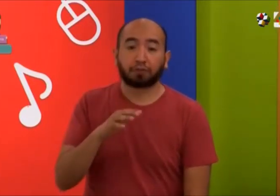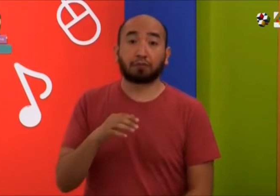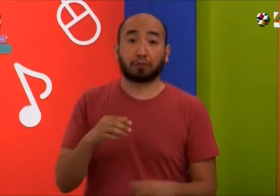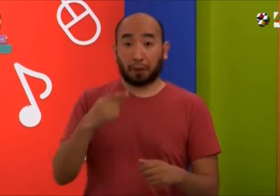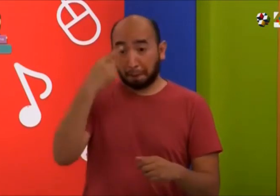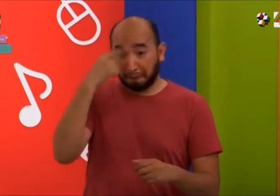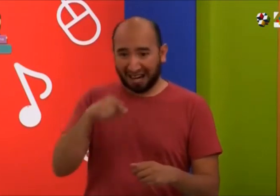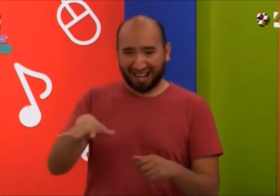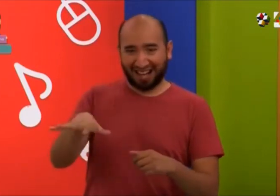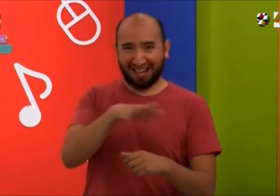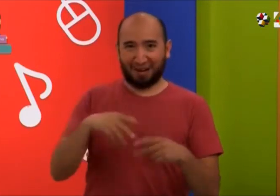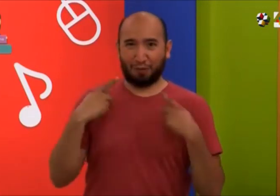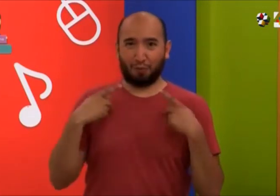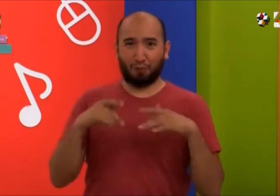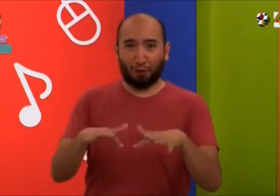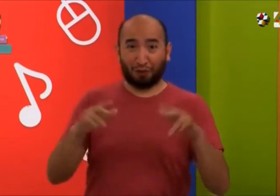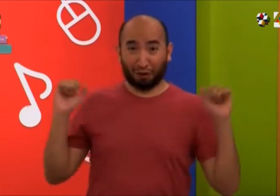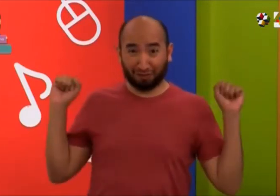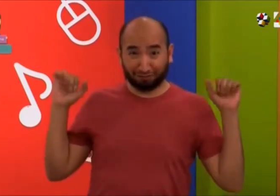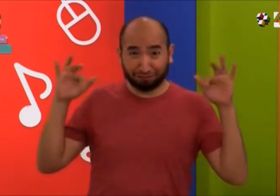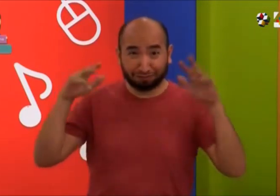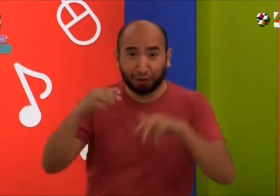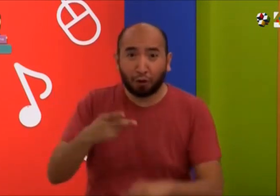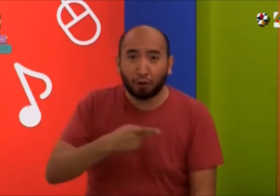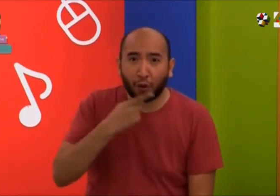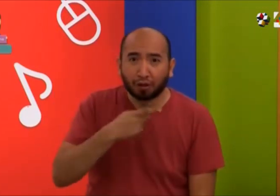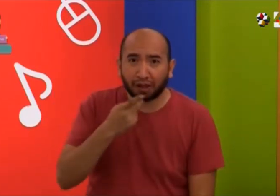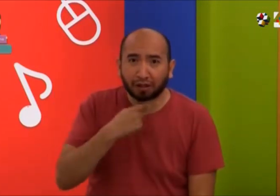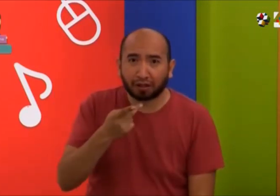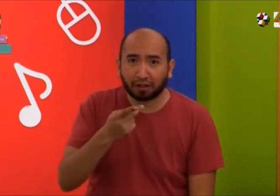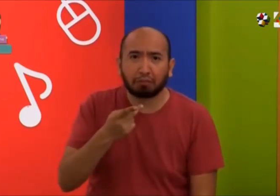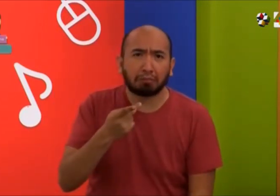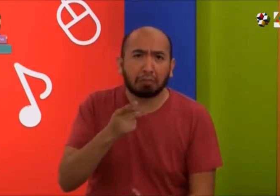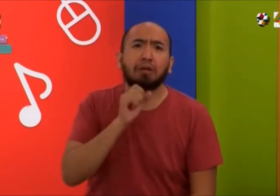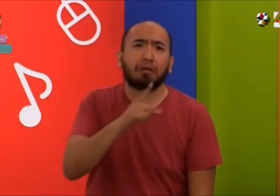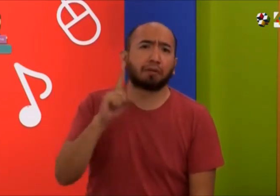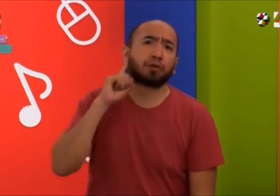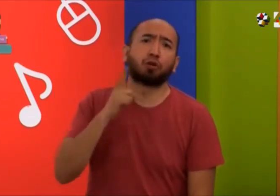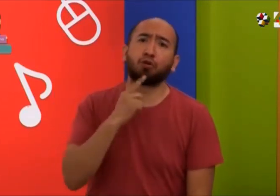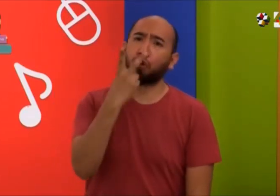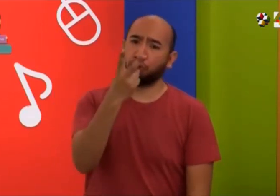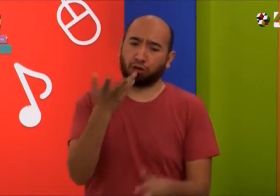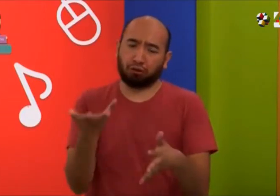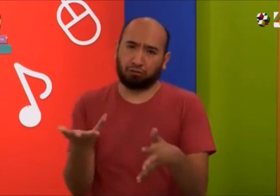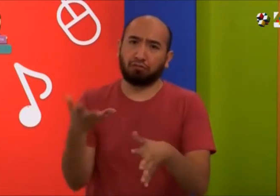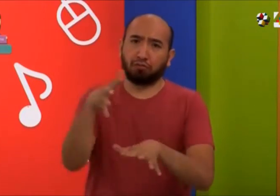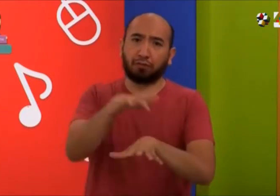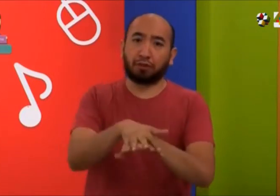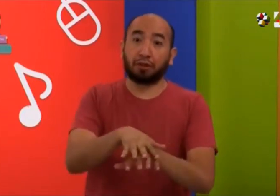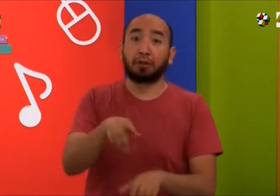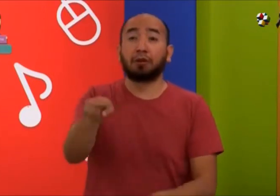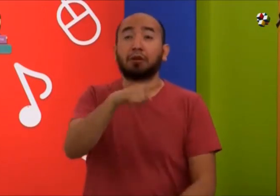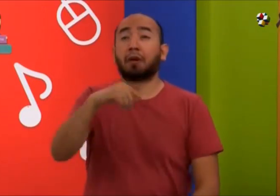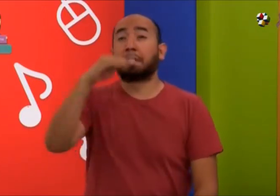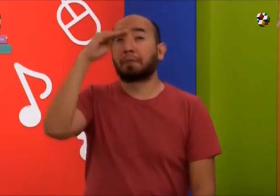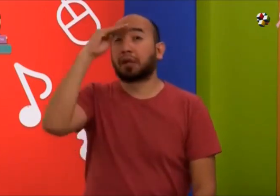Miren, una cosa importante es decir que Seña y Verbo es teatro de sordos. El público que llega a nuestras funciones también es oyente, pero también es sorda.